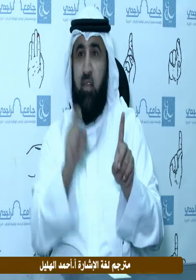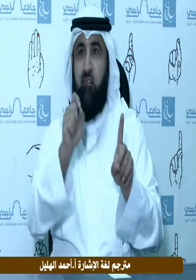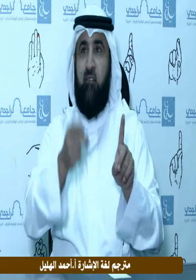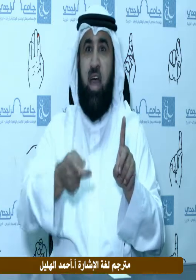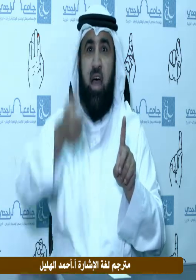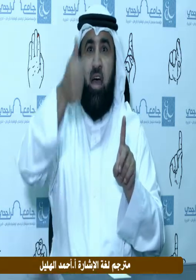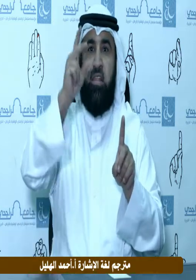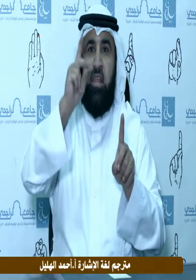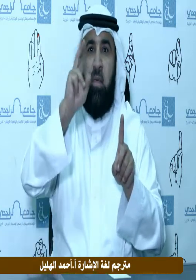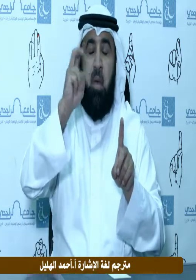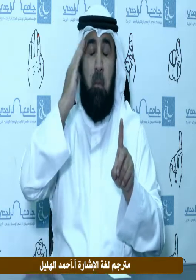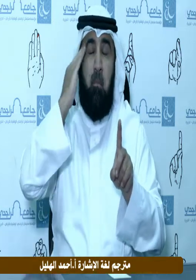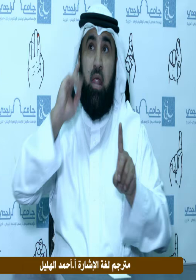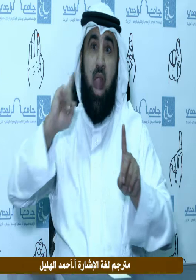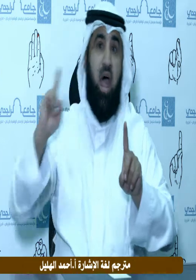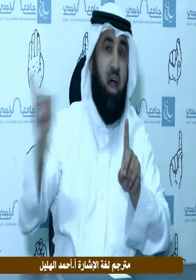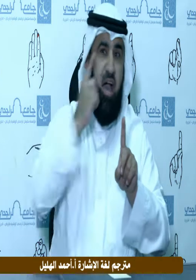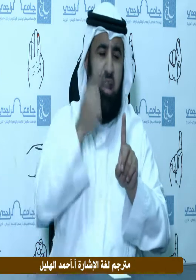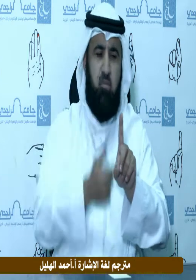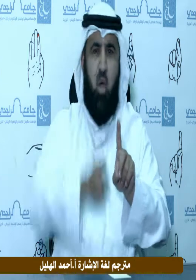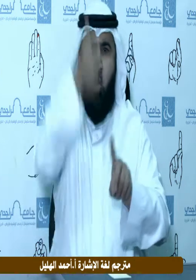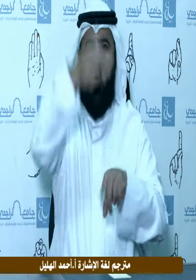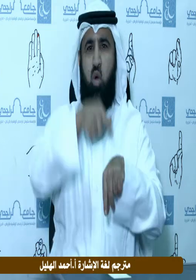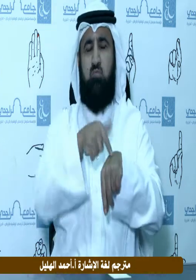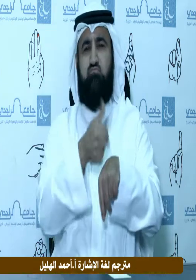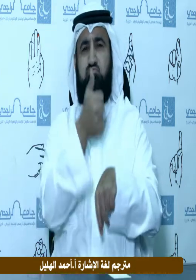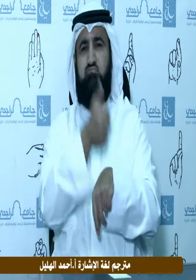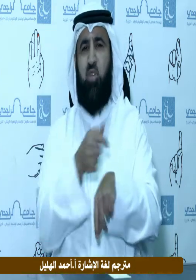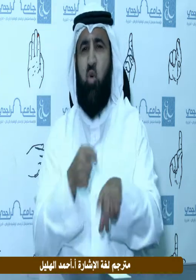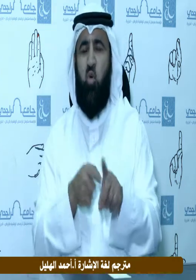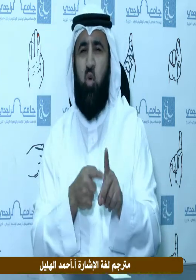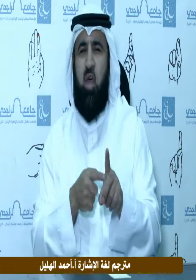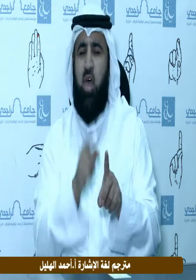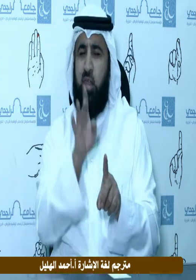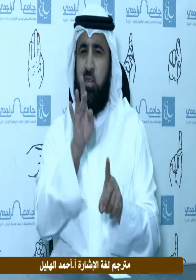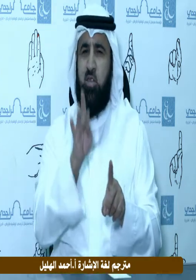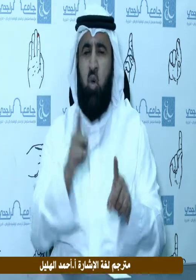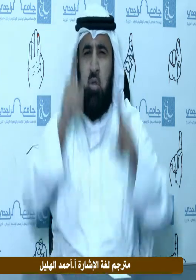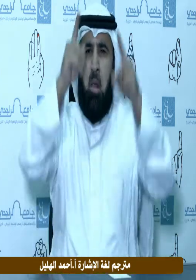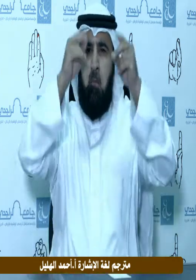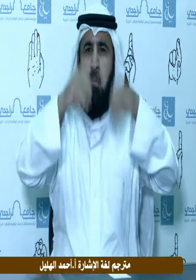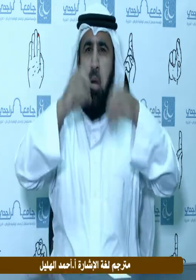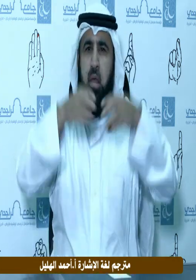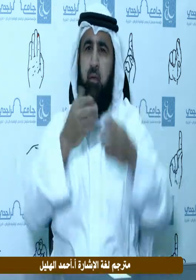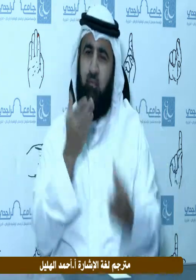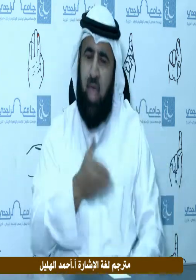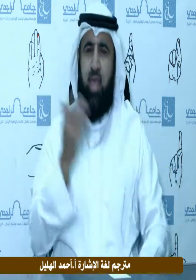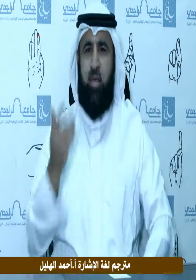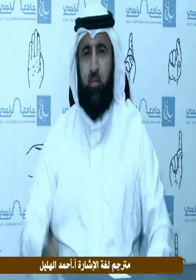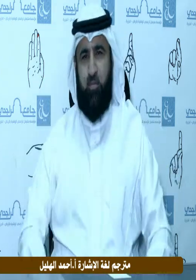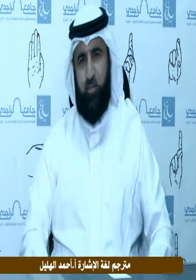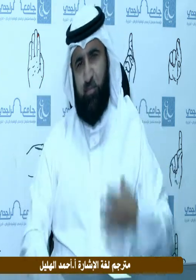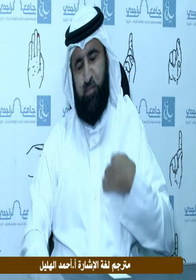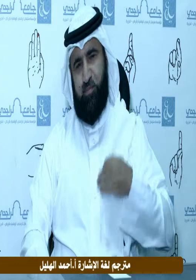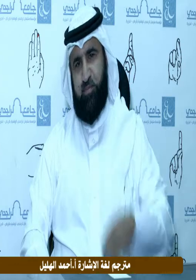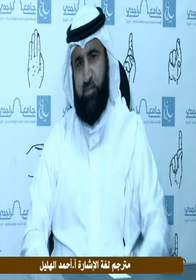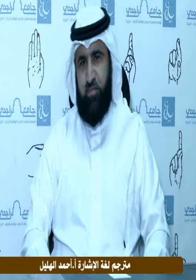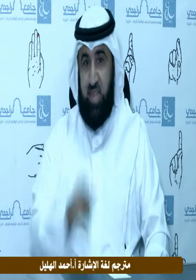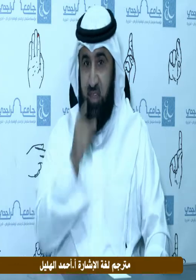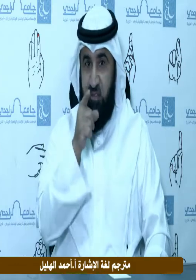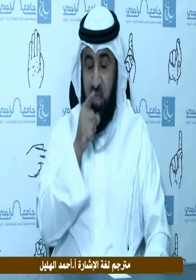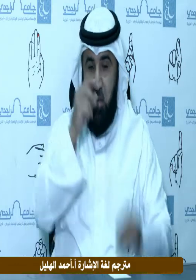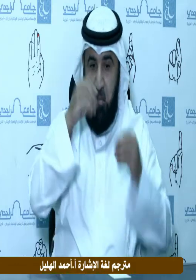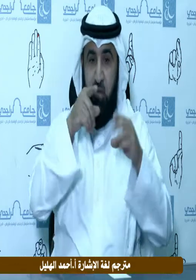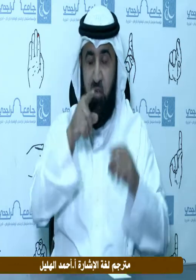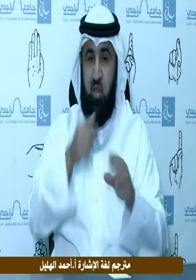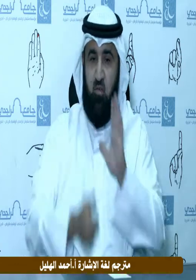من علي رضي الله عنه هذا هو الزواج المبارك وحينما يكون كذلك فإن